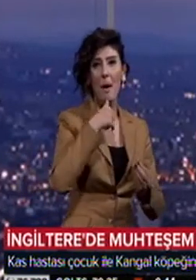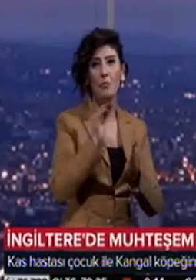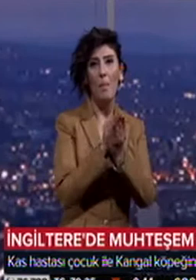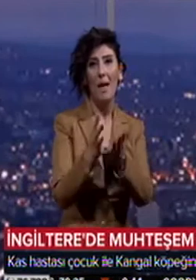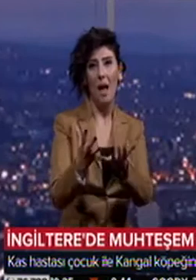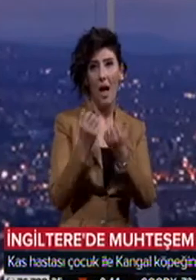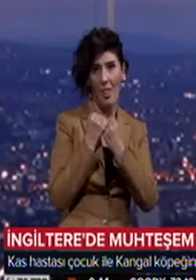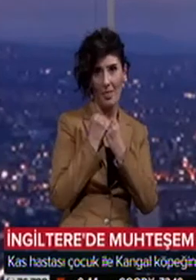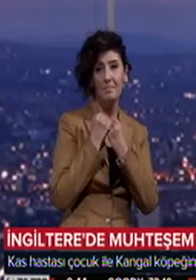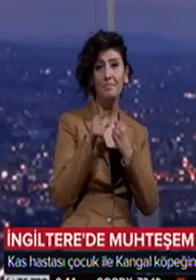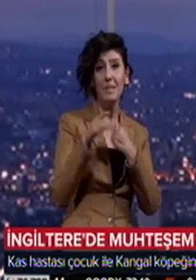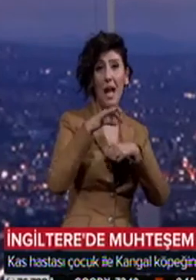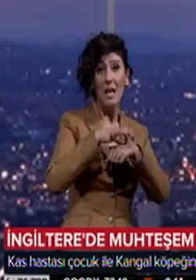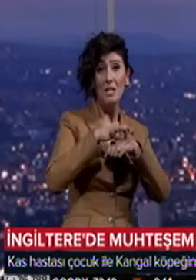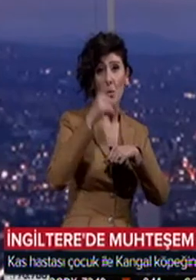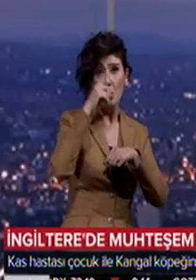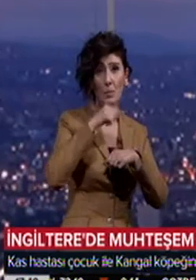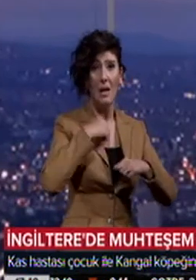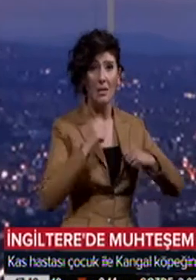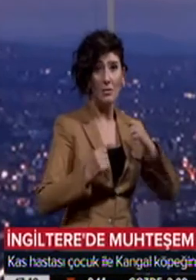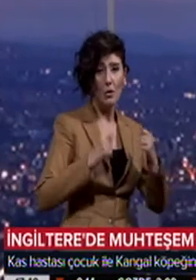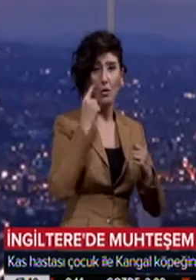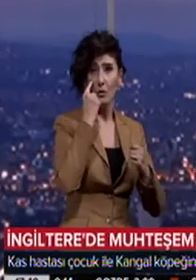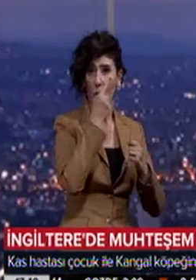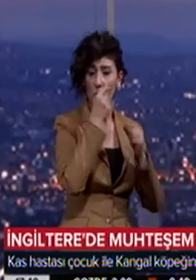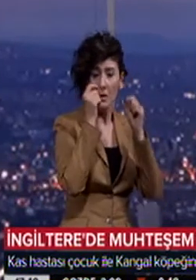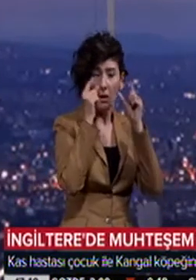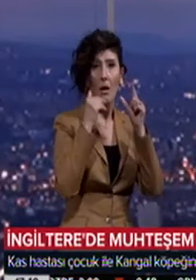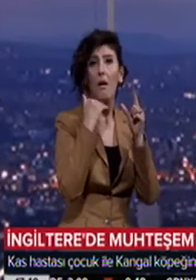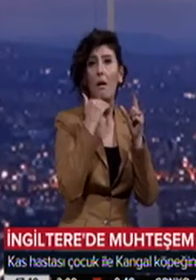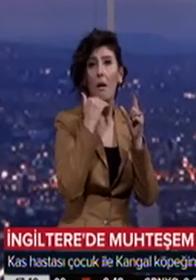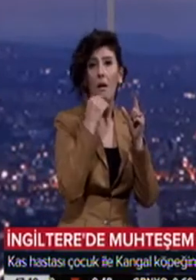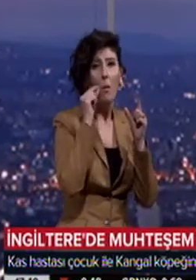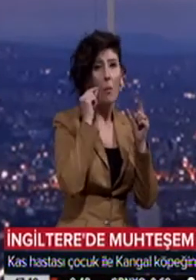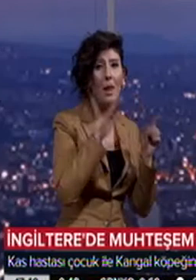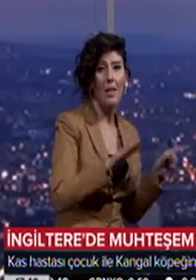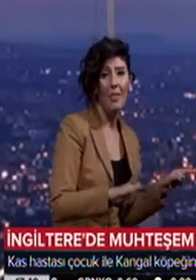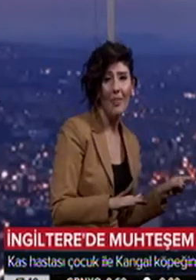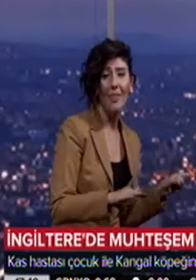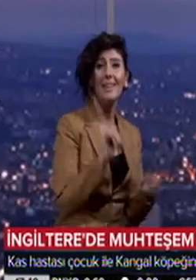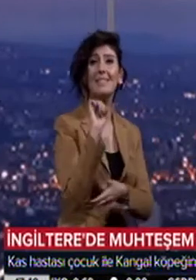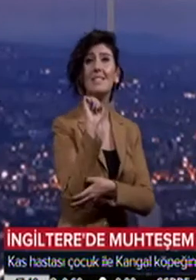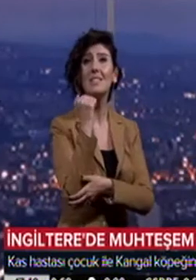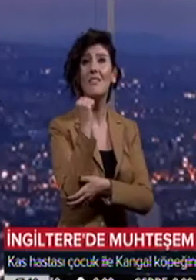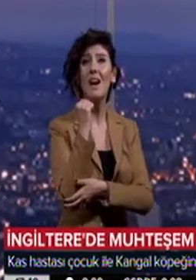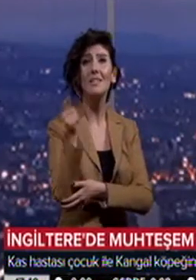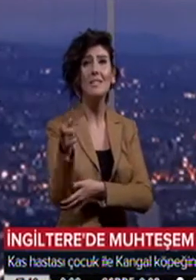Hastalığı yüzünden hareket etmekte zorlanan, gözlerini dahi açamayan Owen, Hatchi ismini verdiği Sivas kangalıyla arkadaşlığı sayesinde